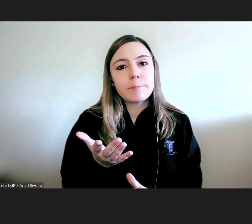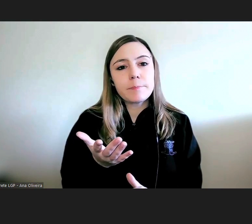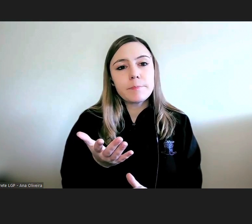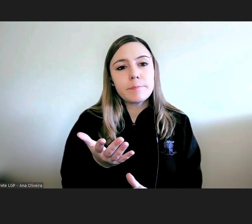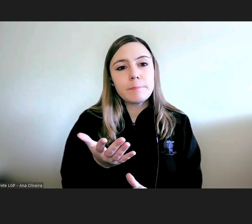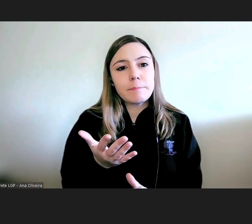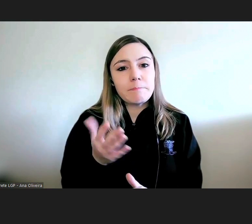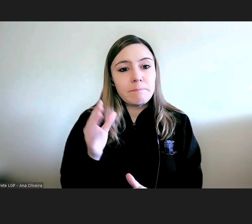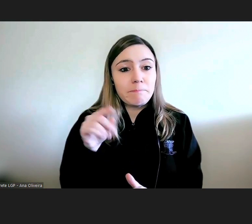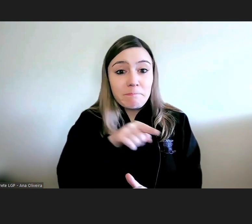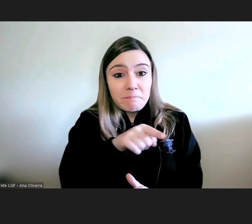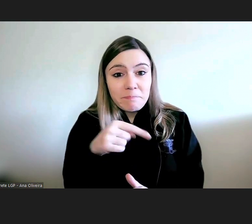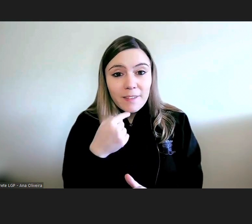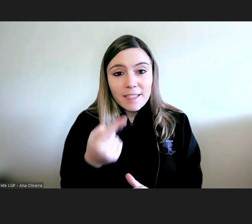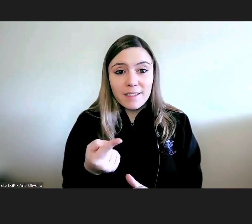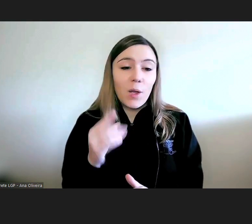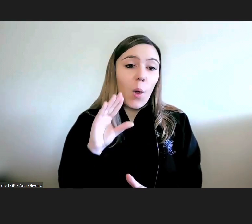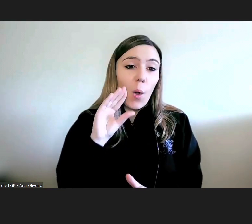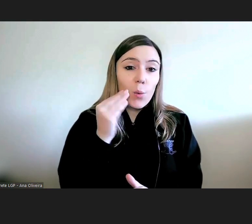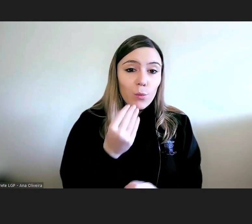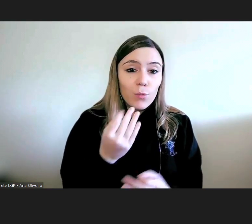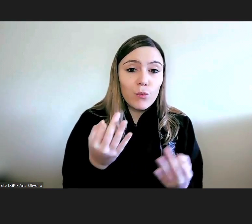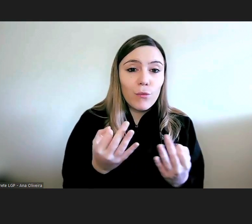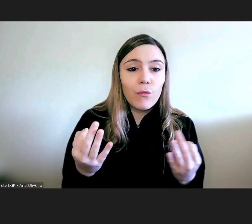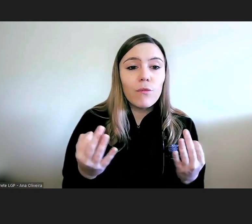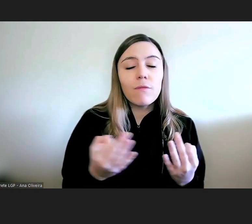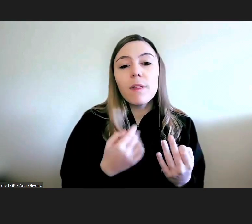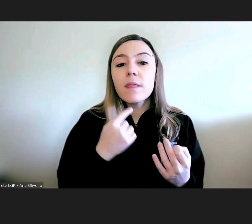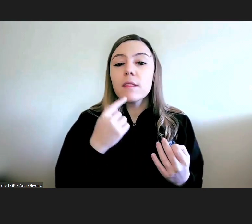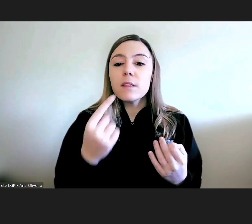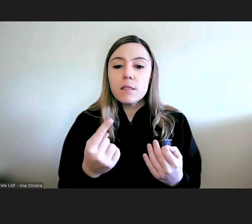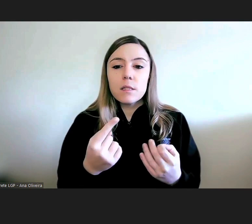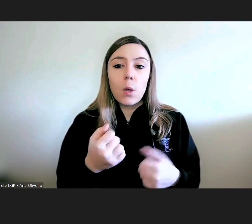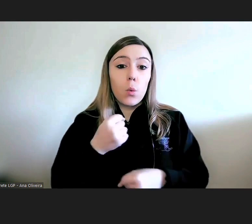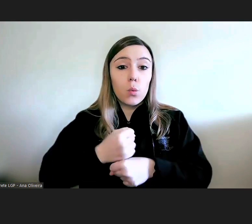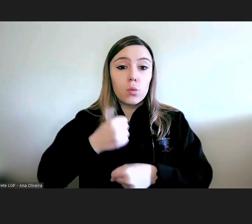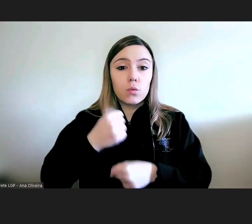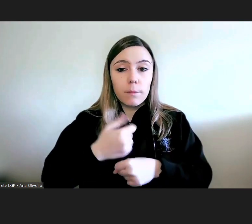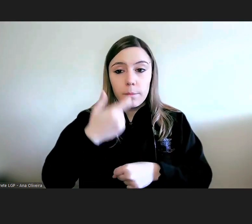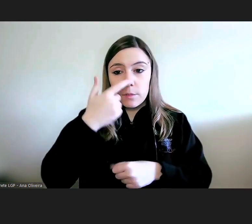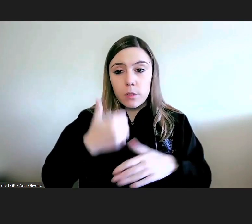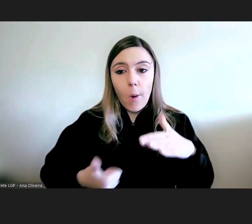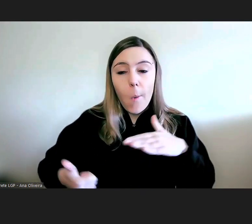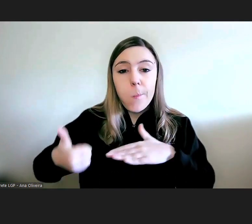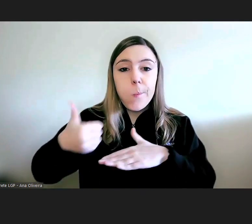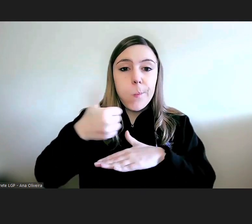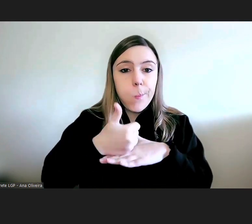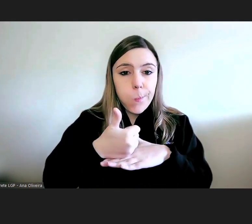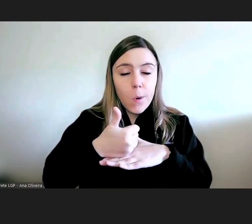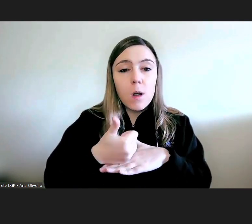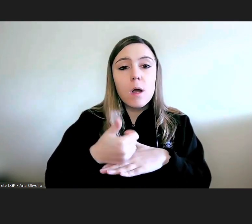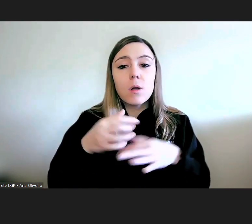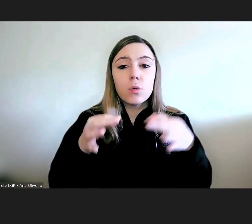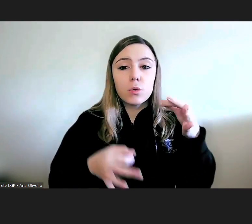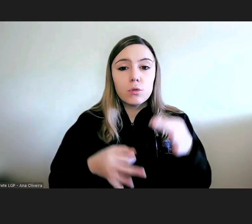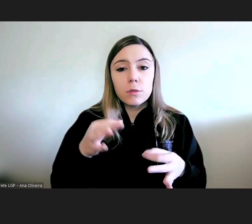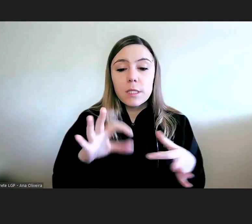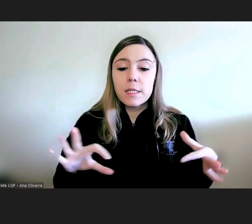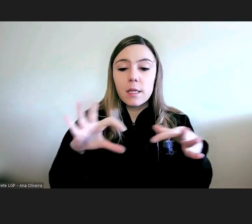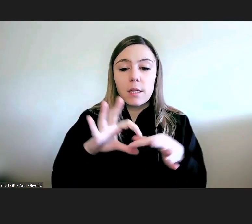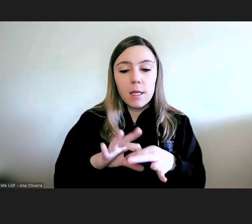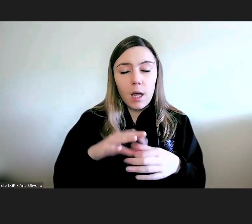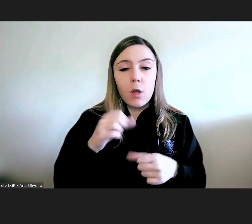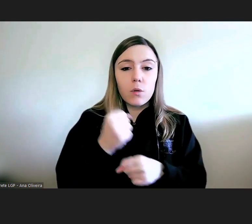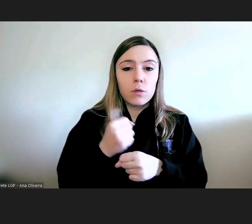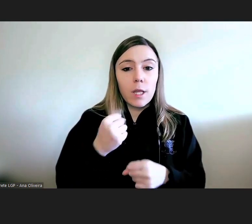formantes dizer aos professores que de facto a atuação do provedor no âmbito da proteção dos direitos humanos não é